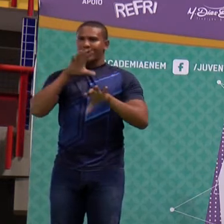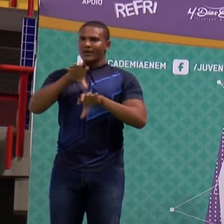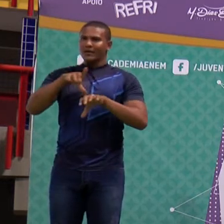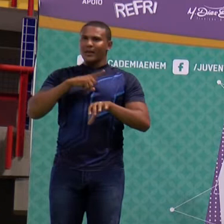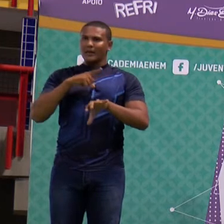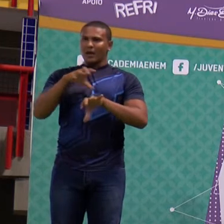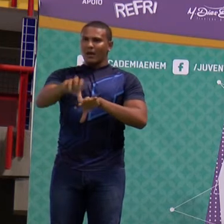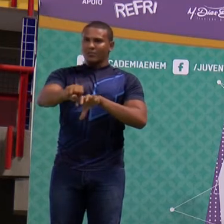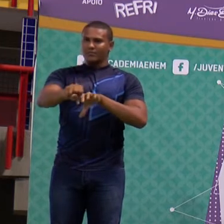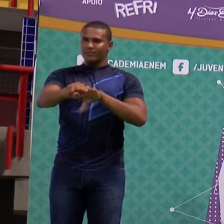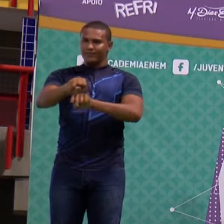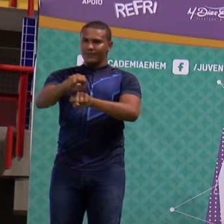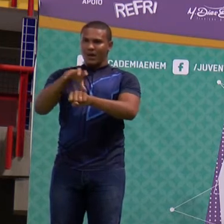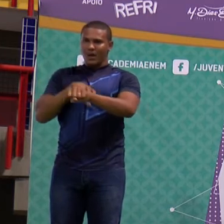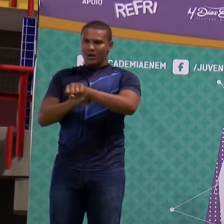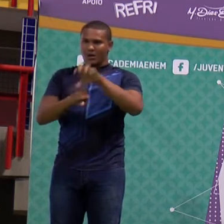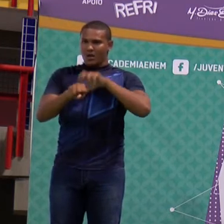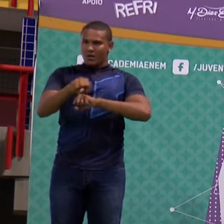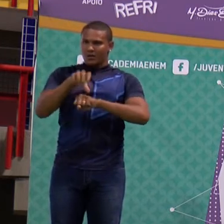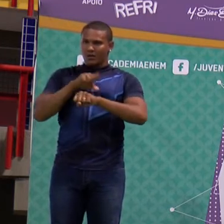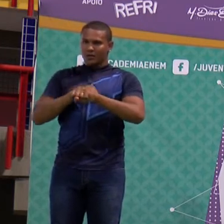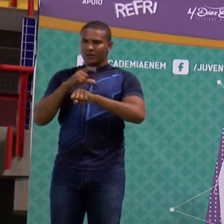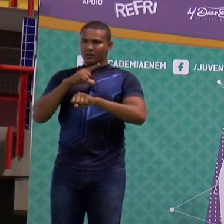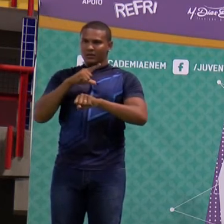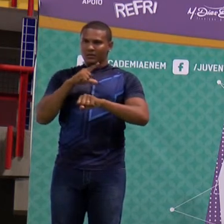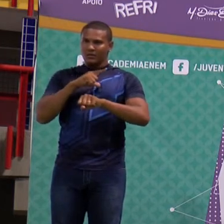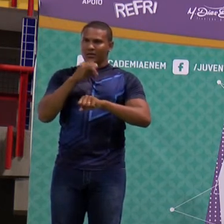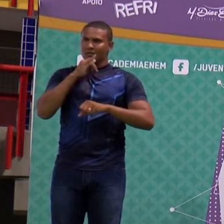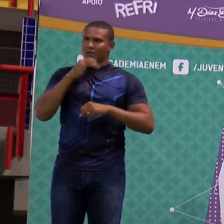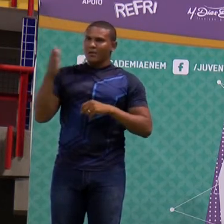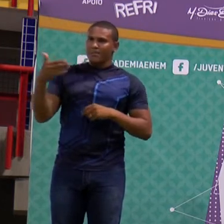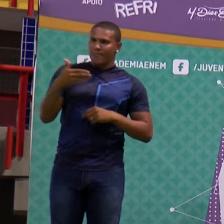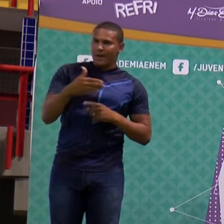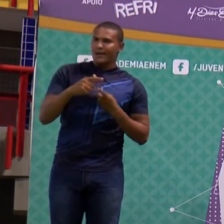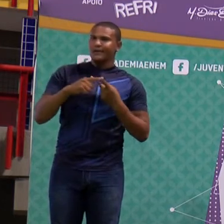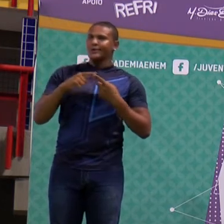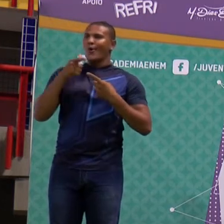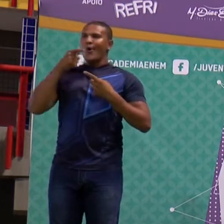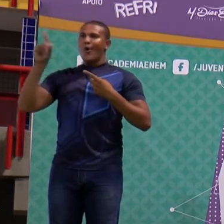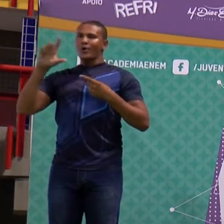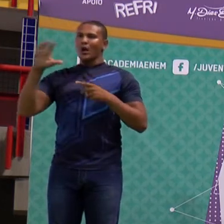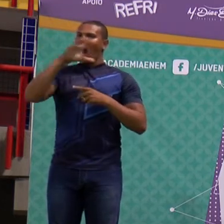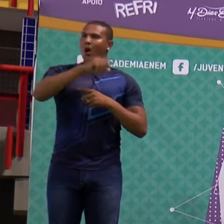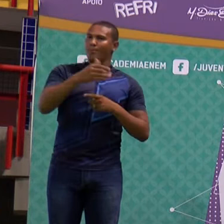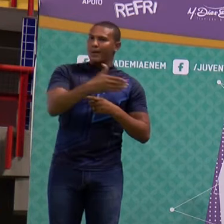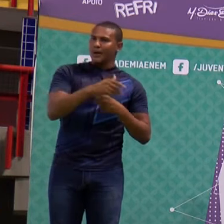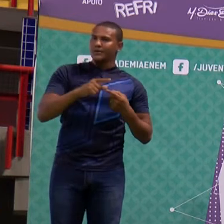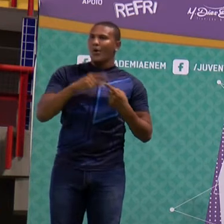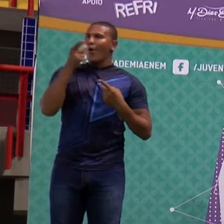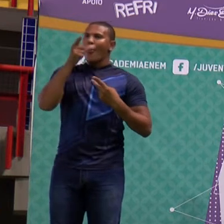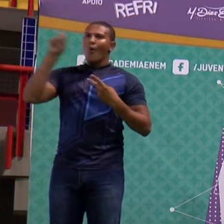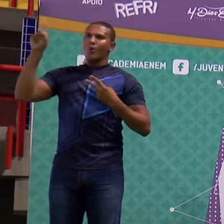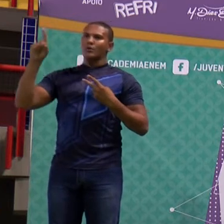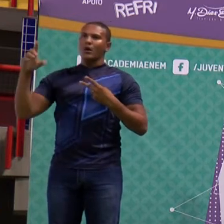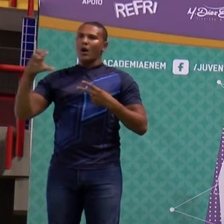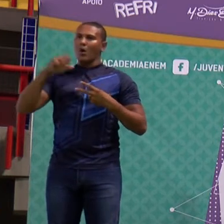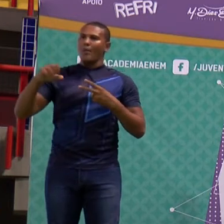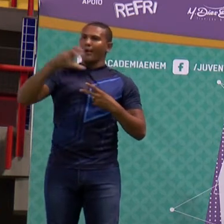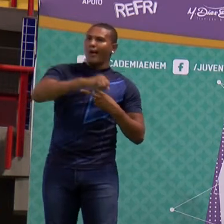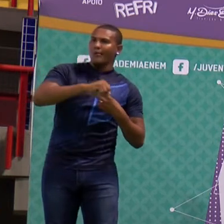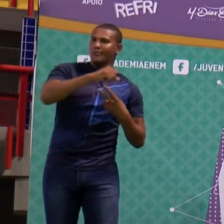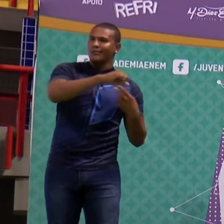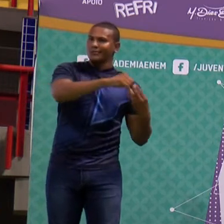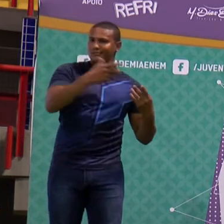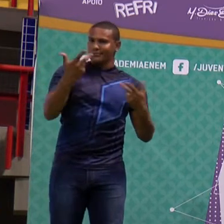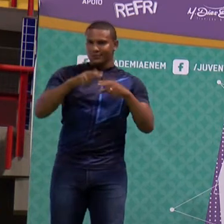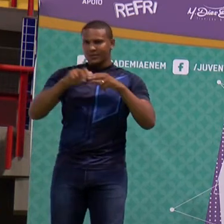quando você tira uma floresta, você também tem quem? Você está tirando um grande captador de CO2. Então, o item correto é